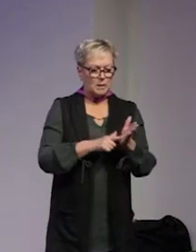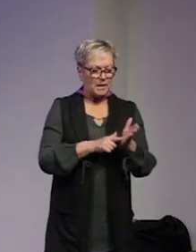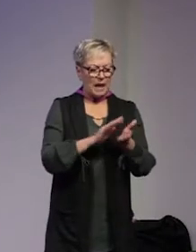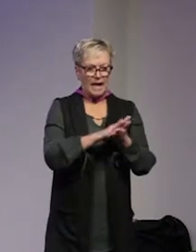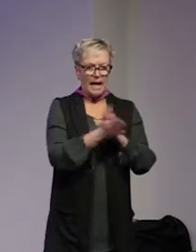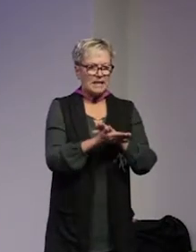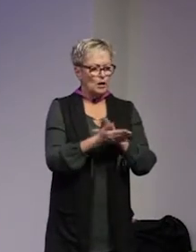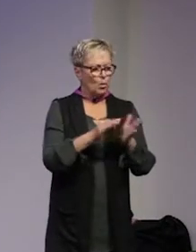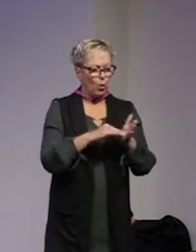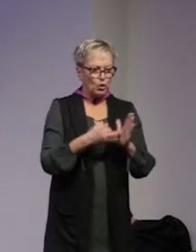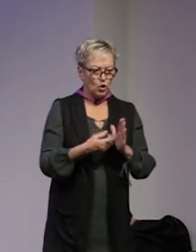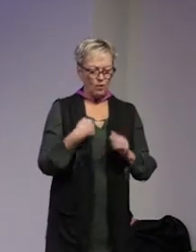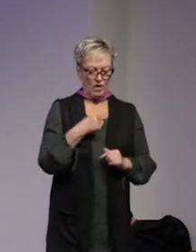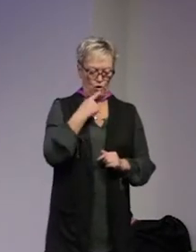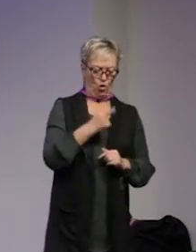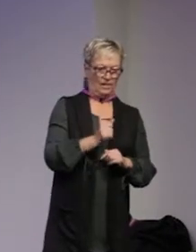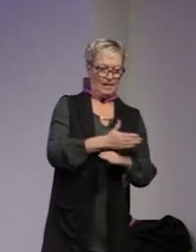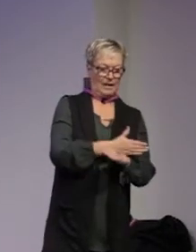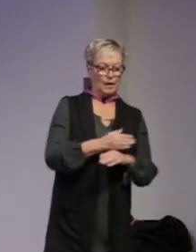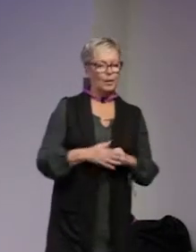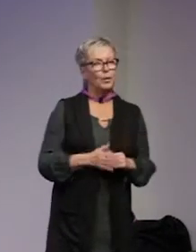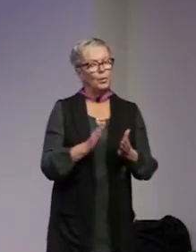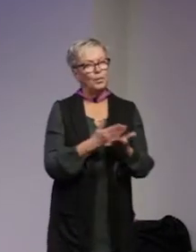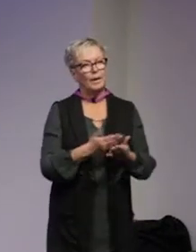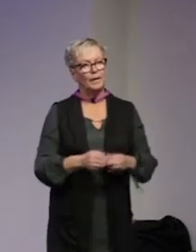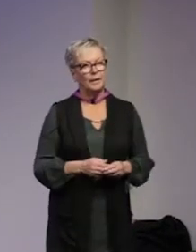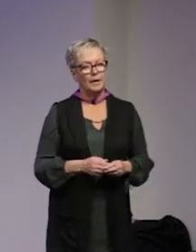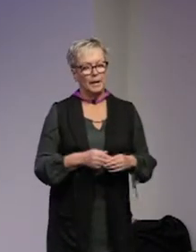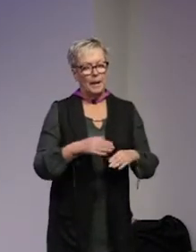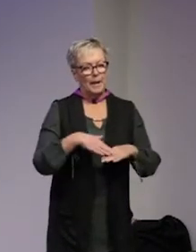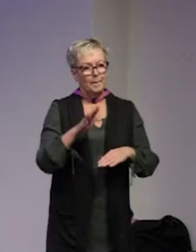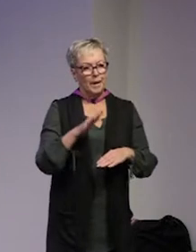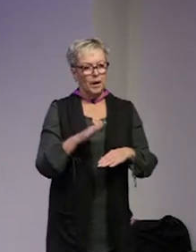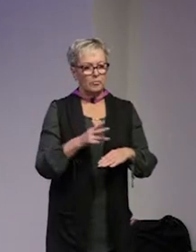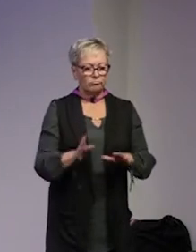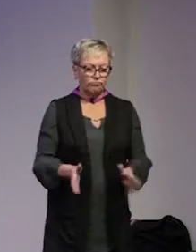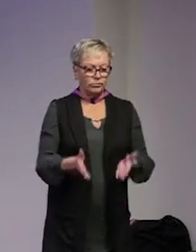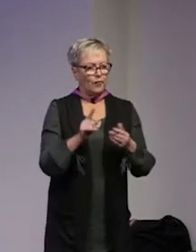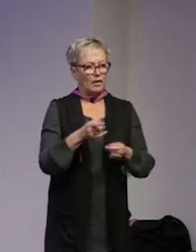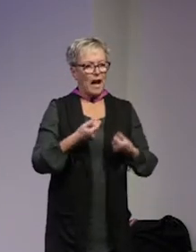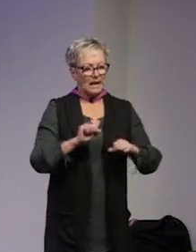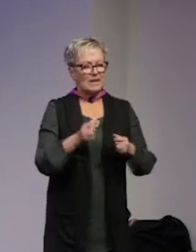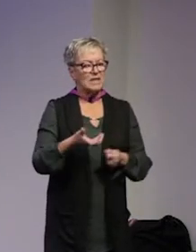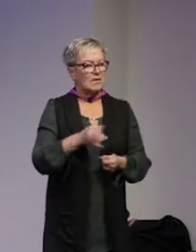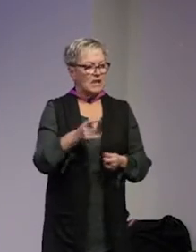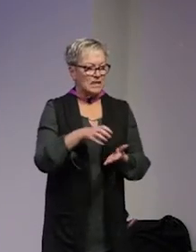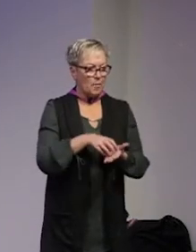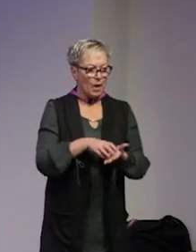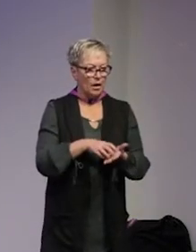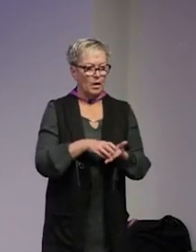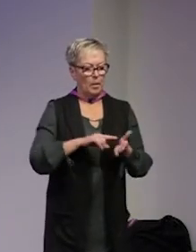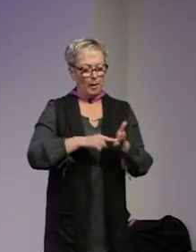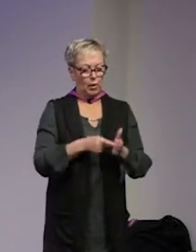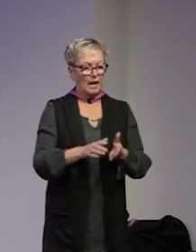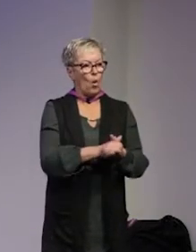specifika radikaliseringsprojekt som vi var inne på tidigare utan snarare så pushar man för ett aktivt civilsamhälle betonade